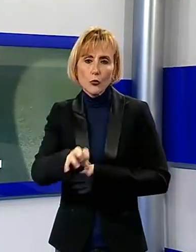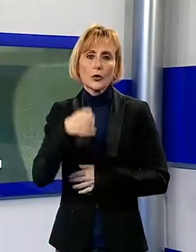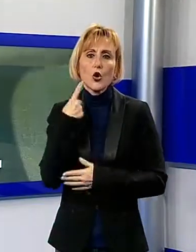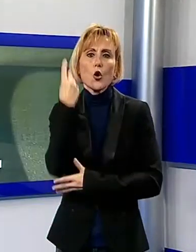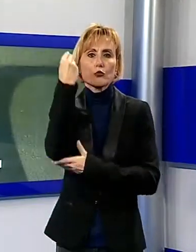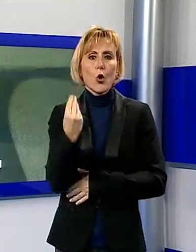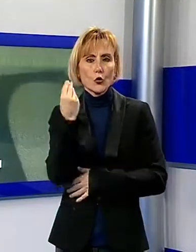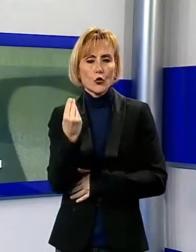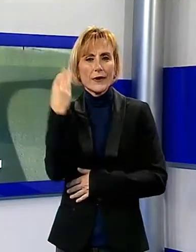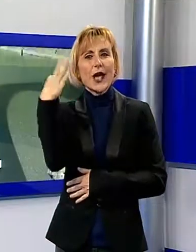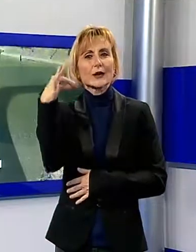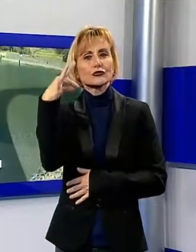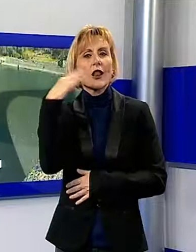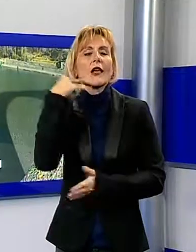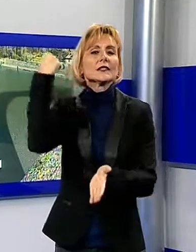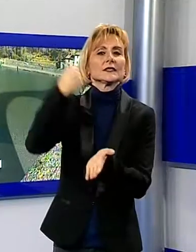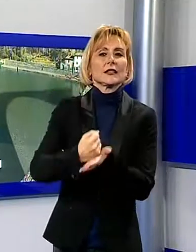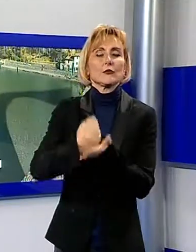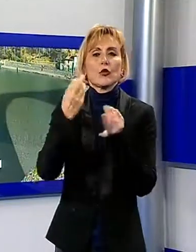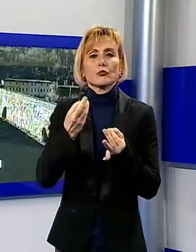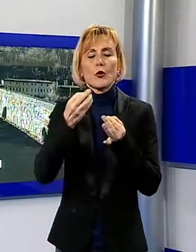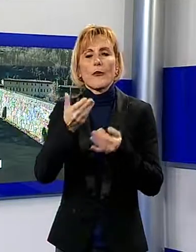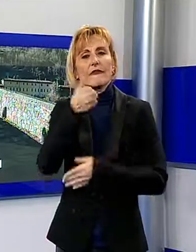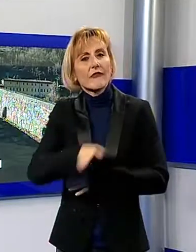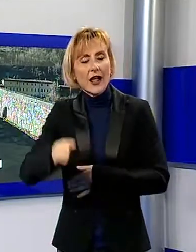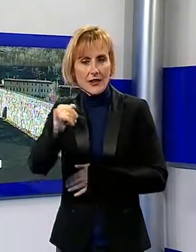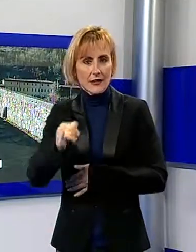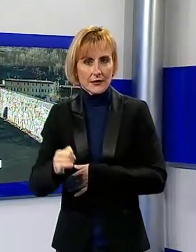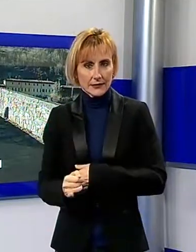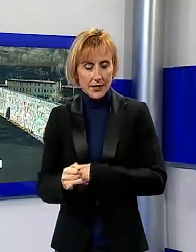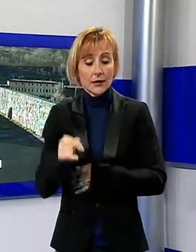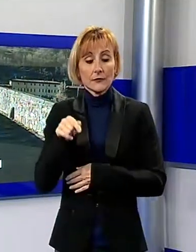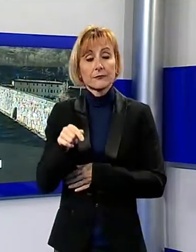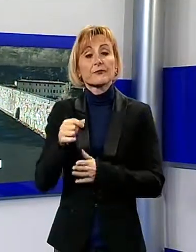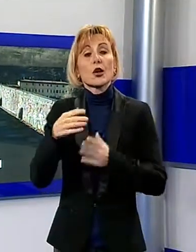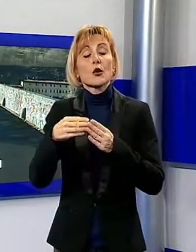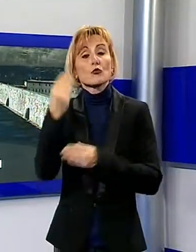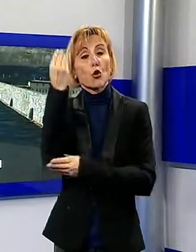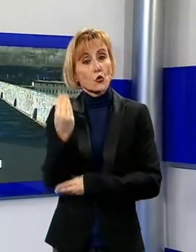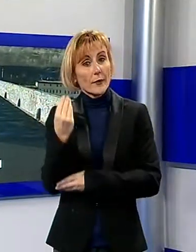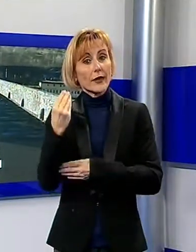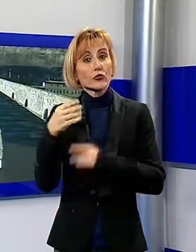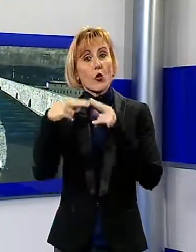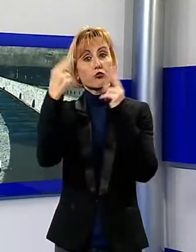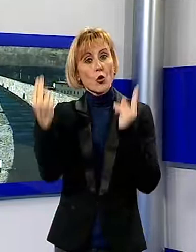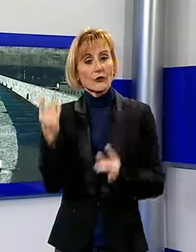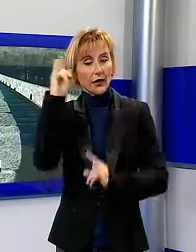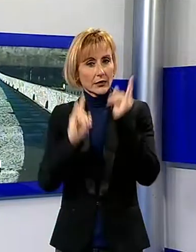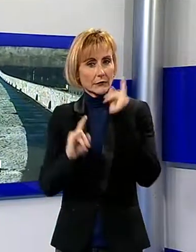monumento che è un po' il simbolo dell'intera valle, che ha una storia millenaria, una storia straordinaria, che